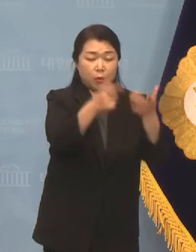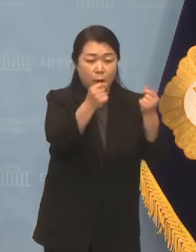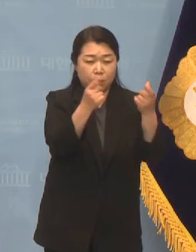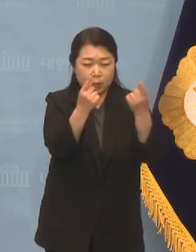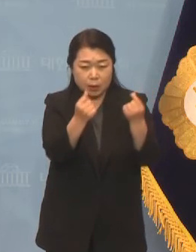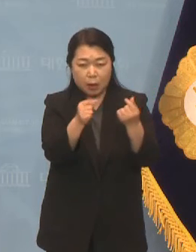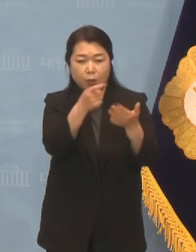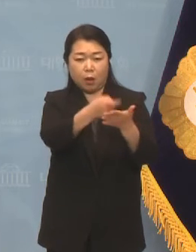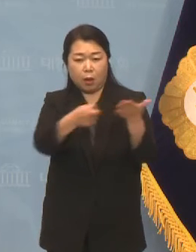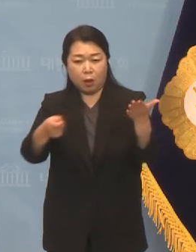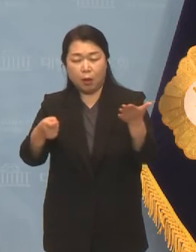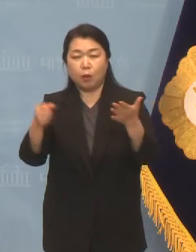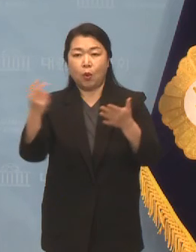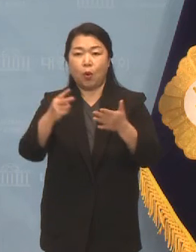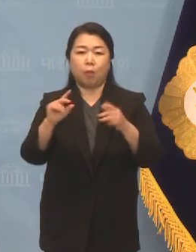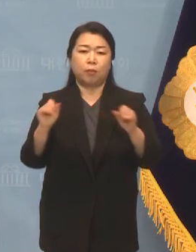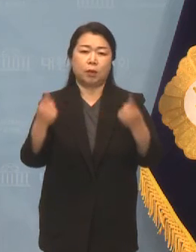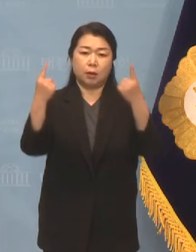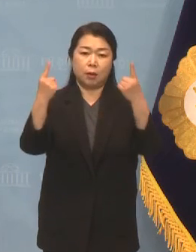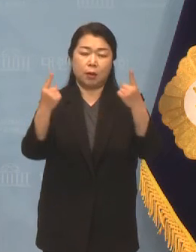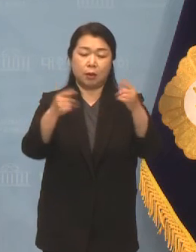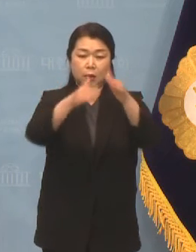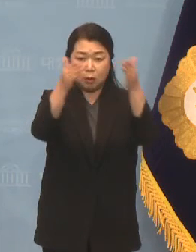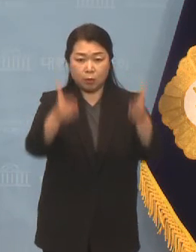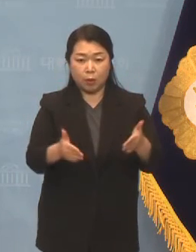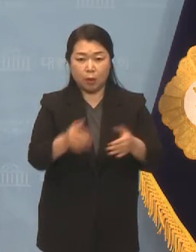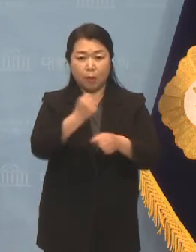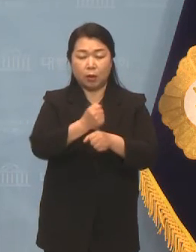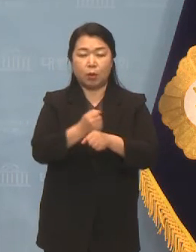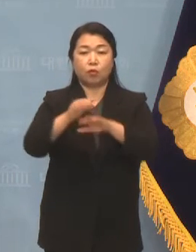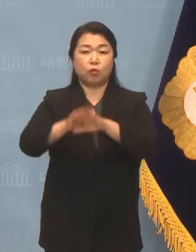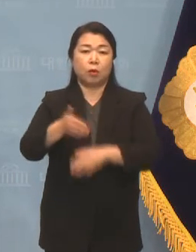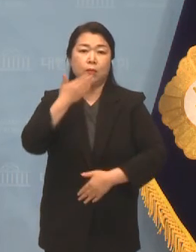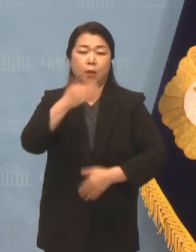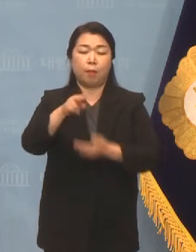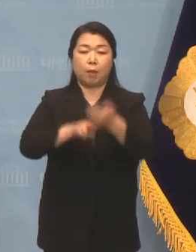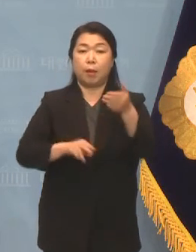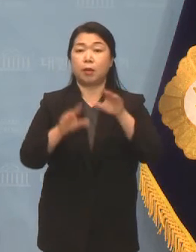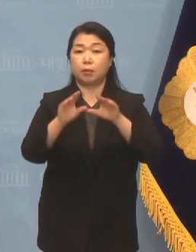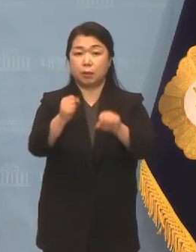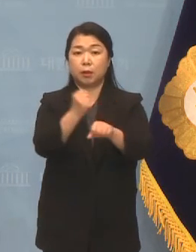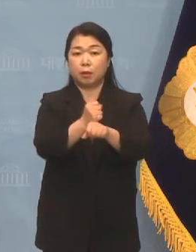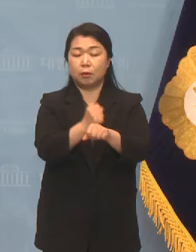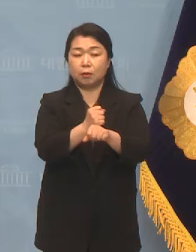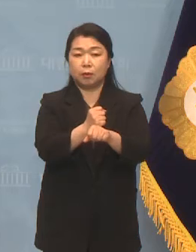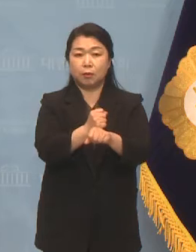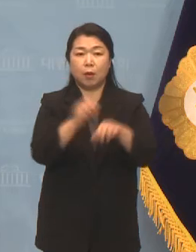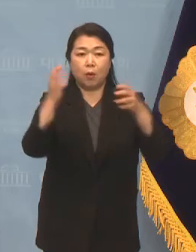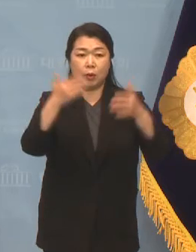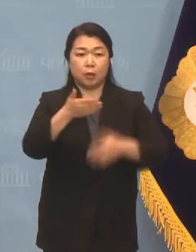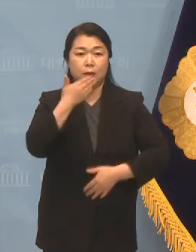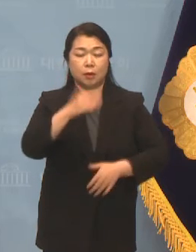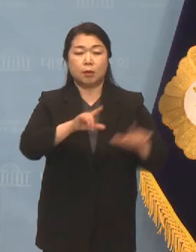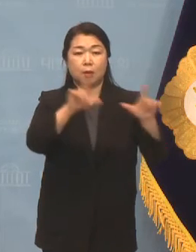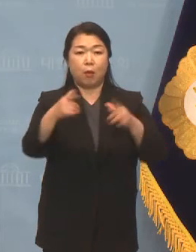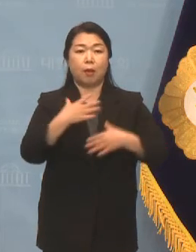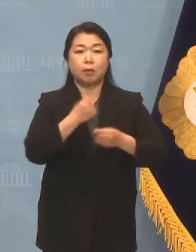유사하거나 동일한 용기 포장으로 만든 식품의 판매를 금지하는 어린이